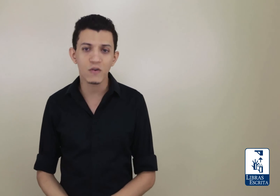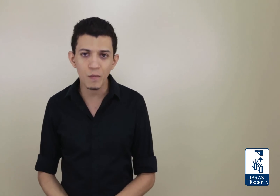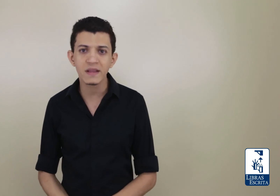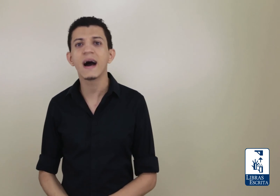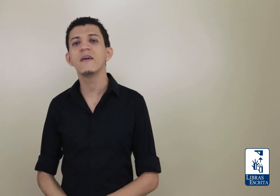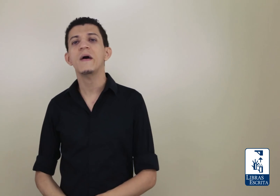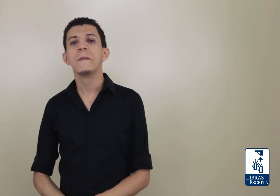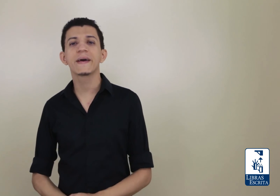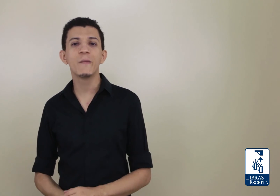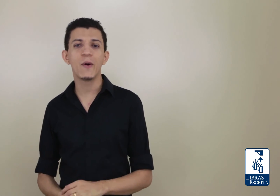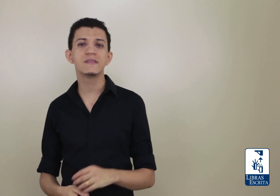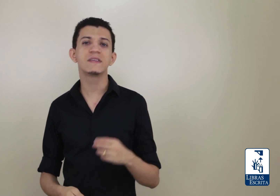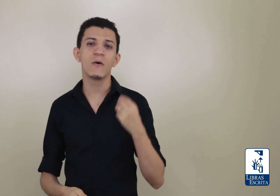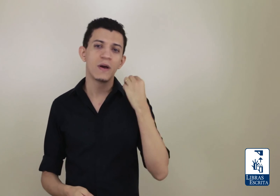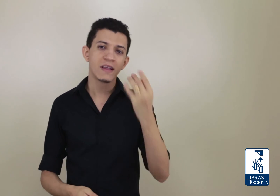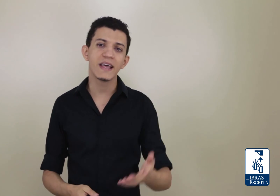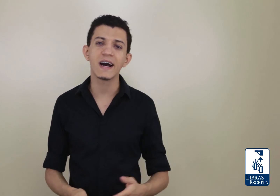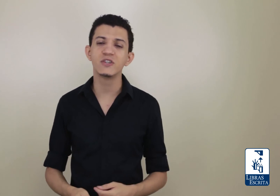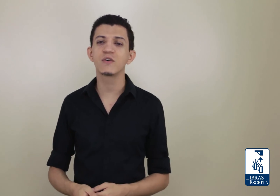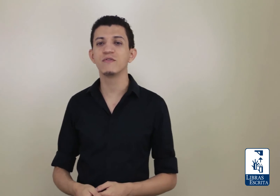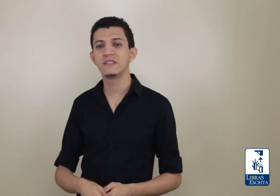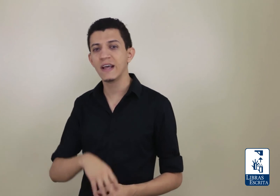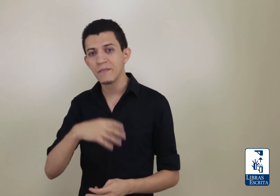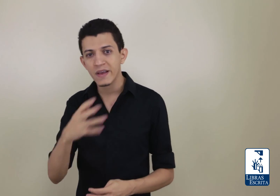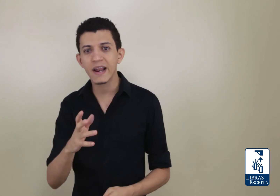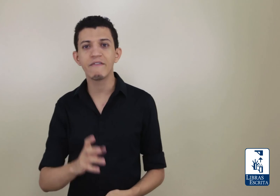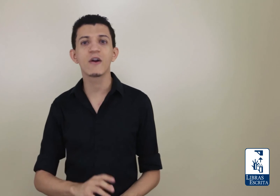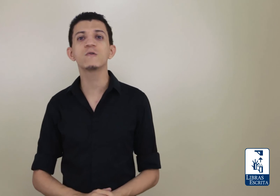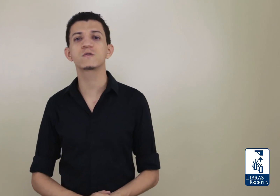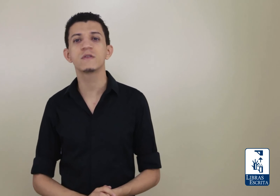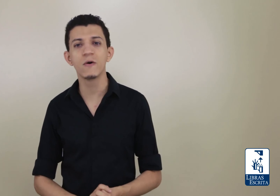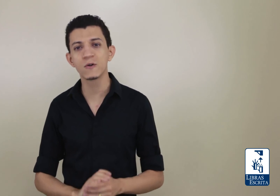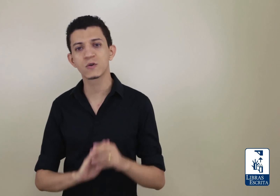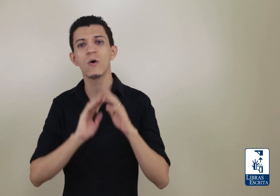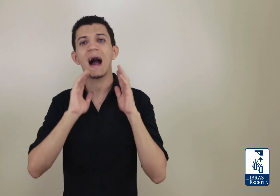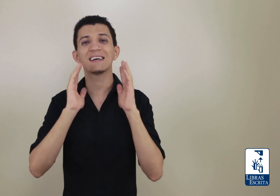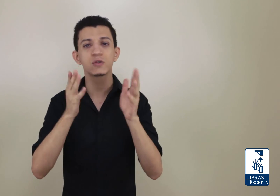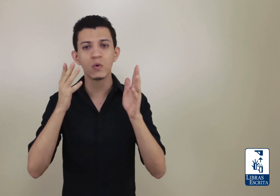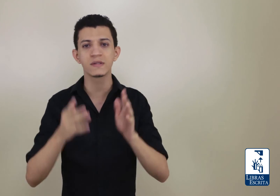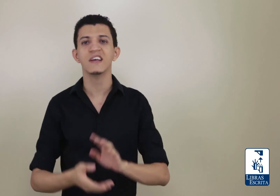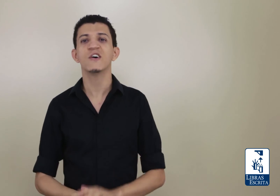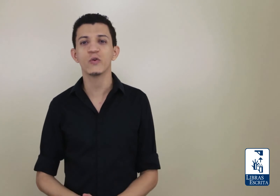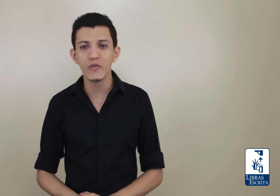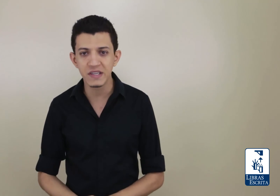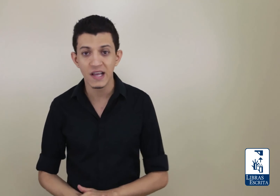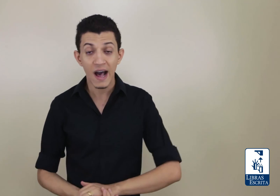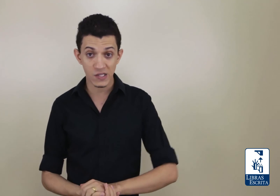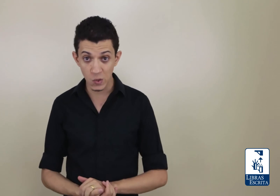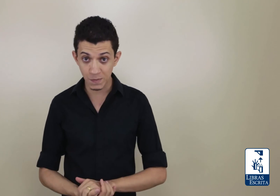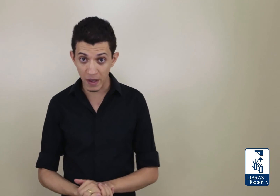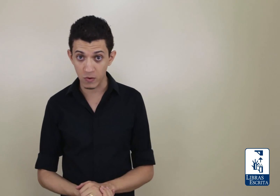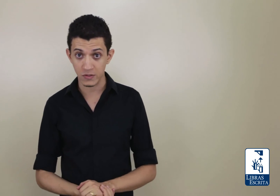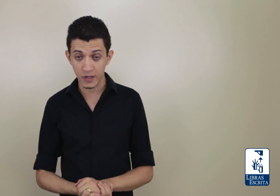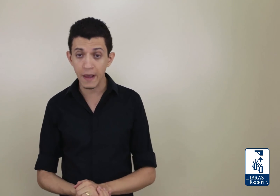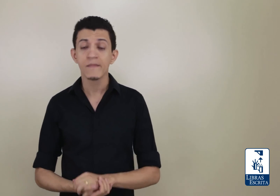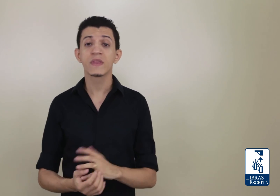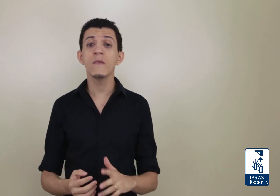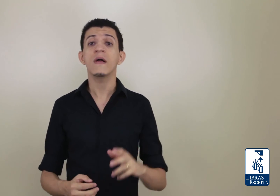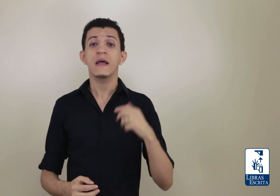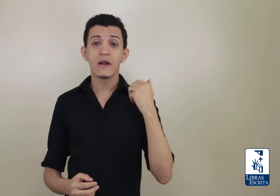seu comentário para que eu possa então interagir com você e gravar outros conteúdos com as suas dúvidas, as suas perguntas. Ok? Então, na